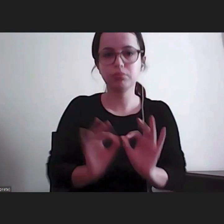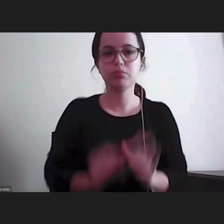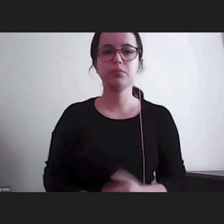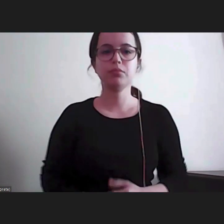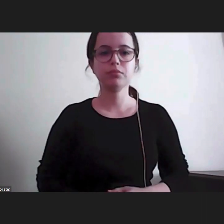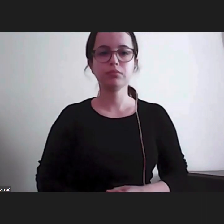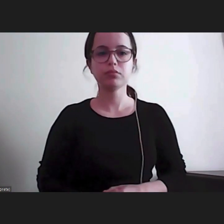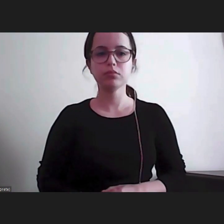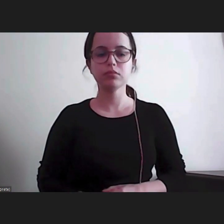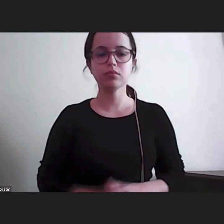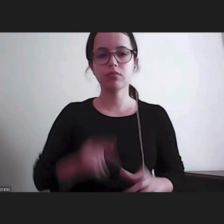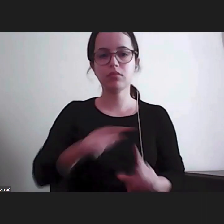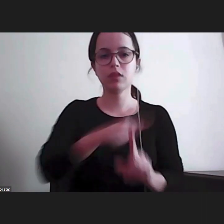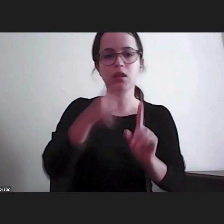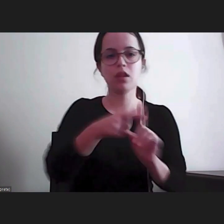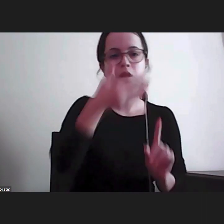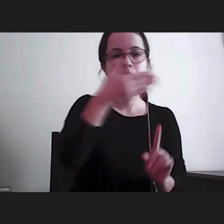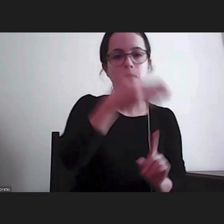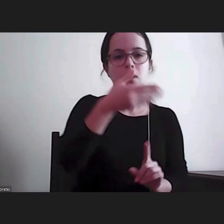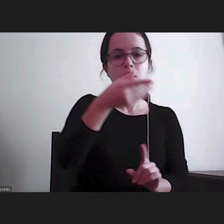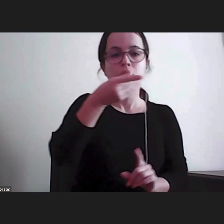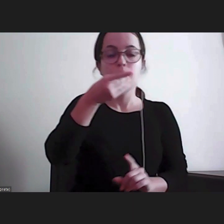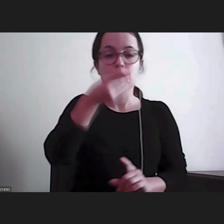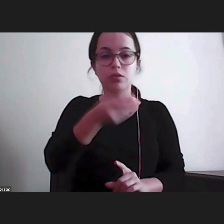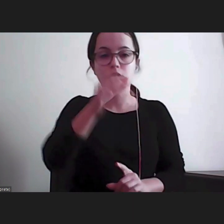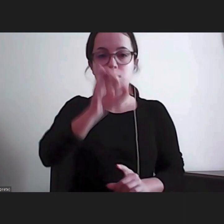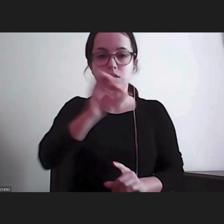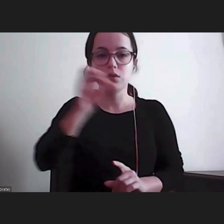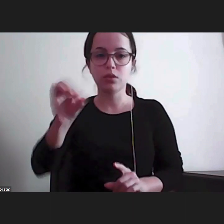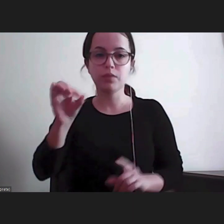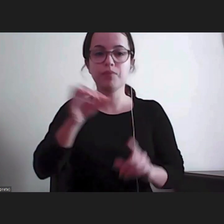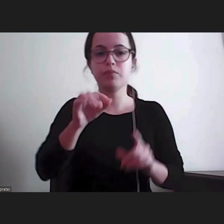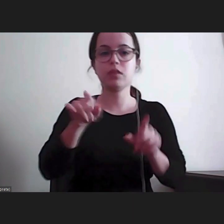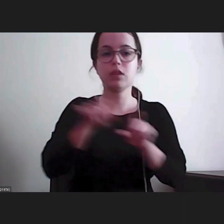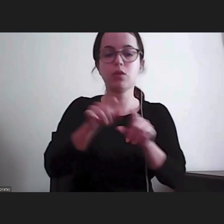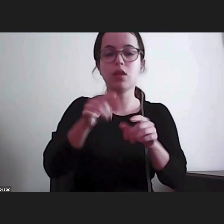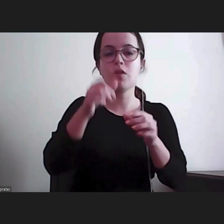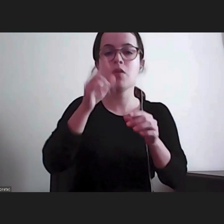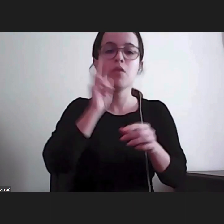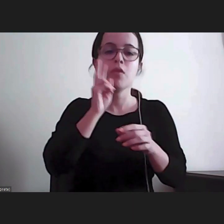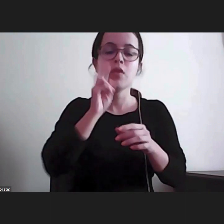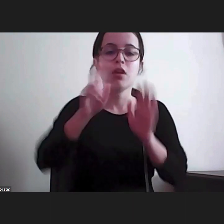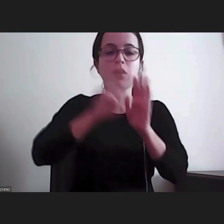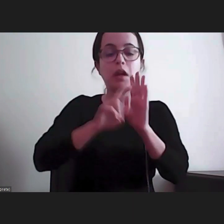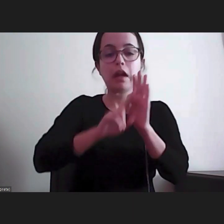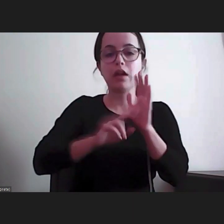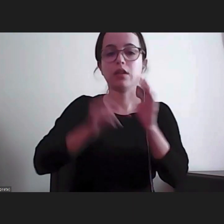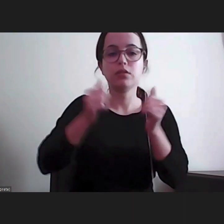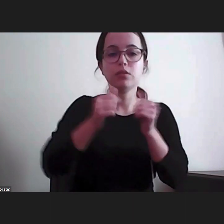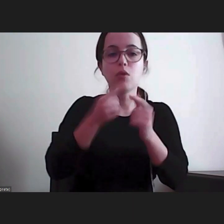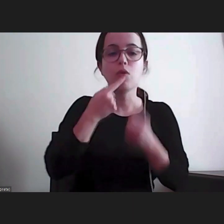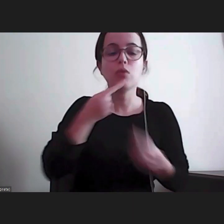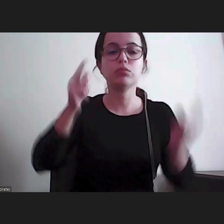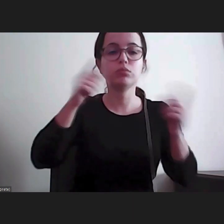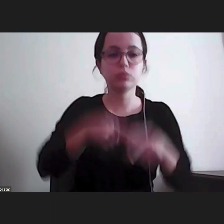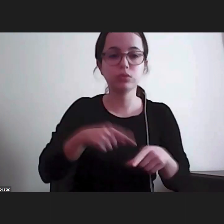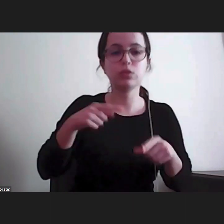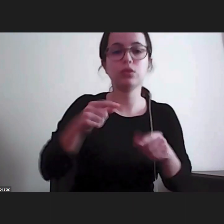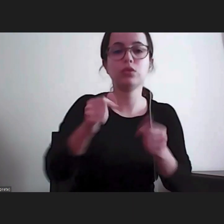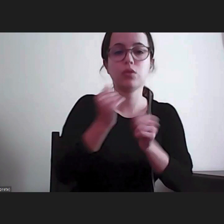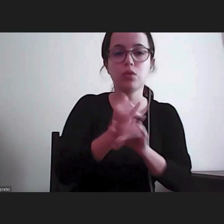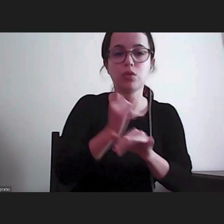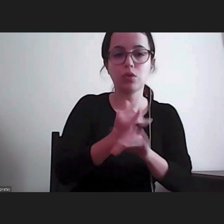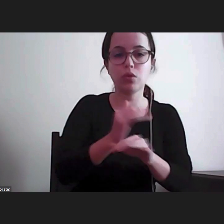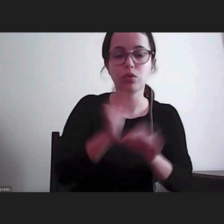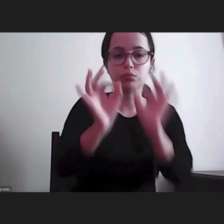Em 1988, tem lugar a ratificação por Portugal da Convenção Internacional de Prevenção contra a Tortura e Outras Penas ou